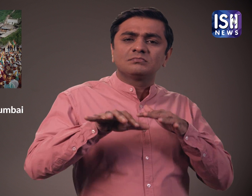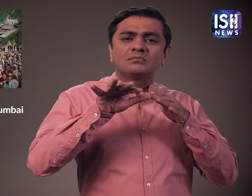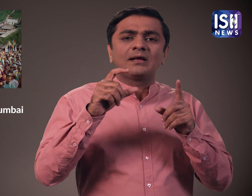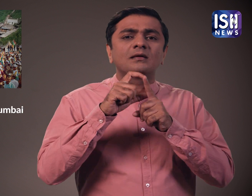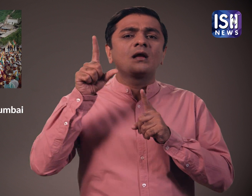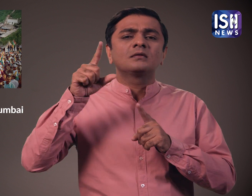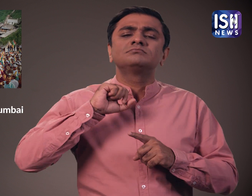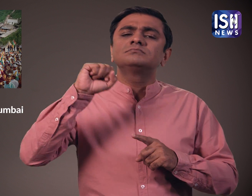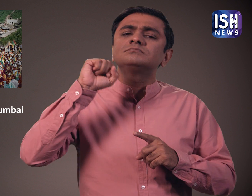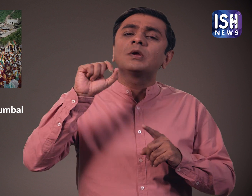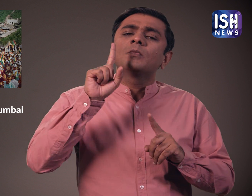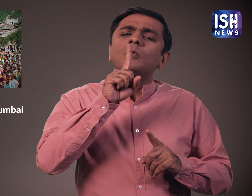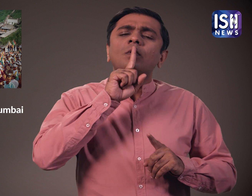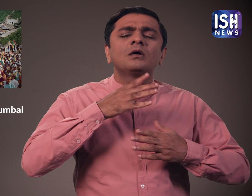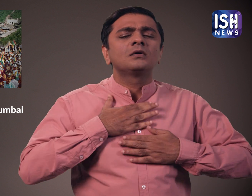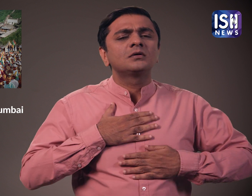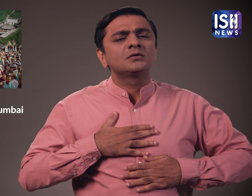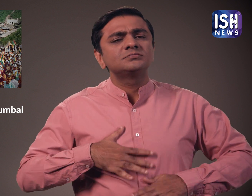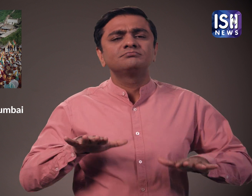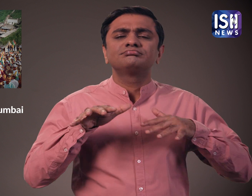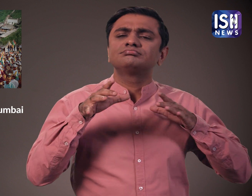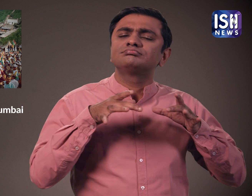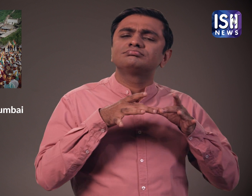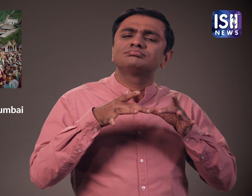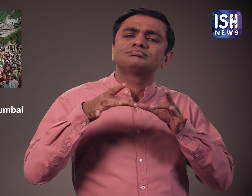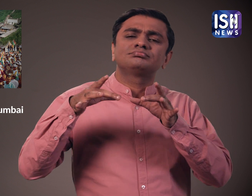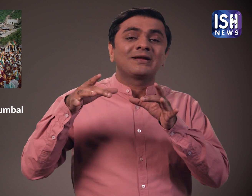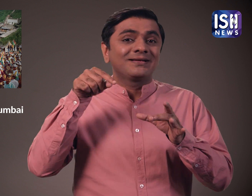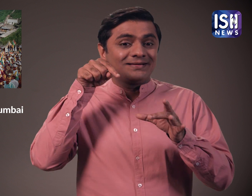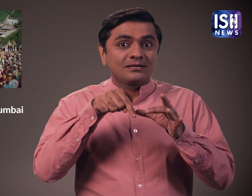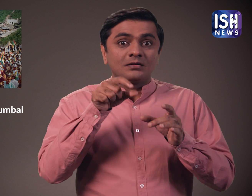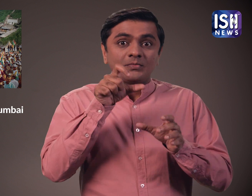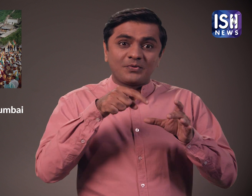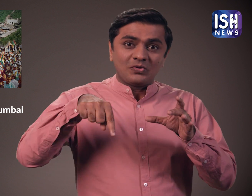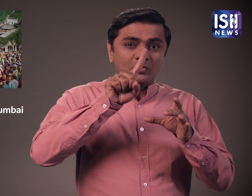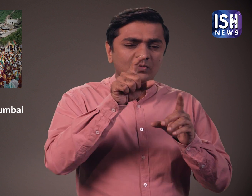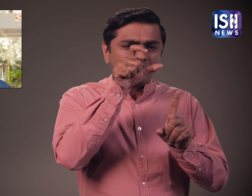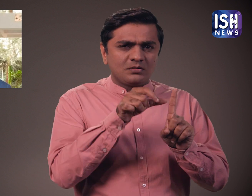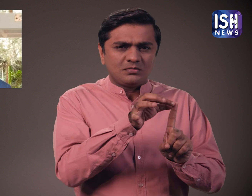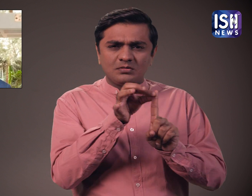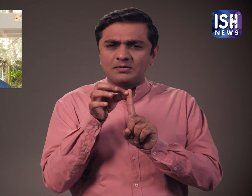था। विश्वजैन संगटन के संजाई जैन ने